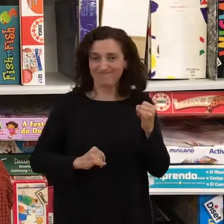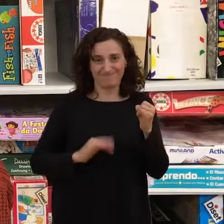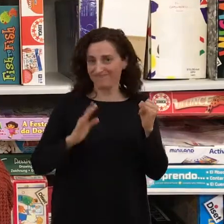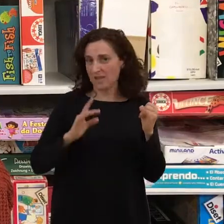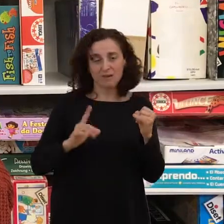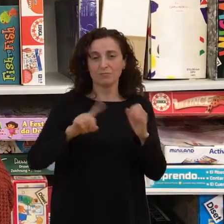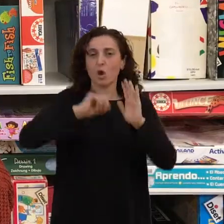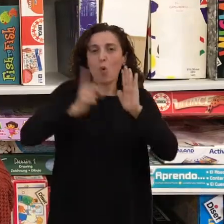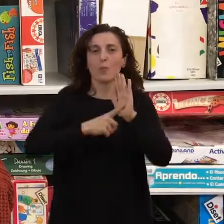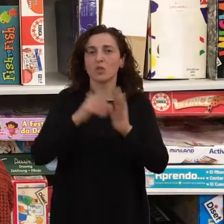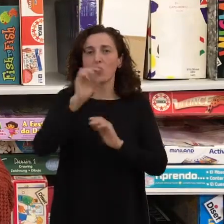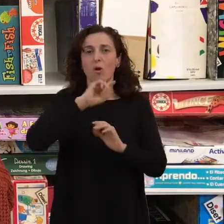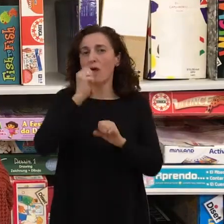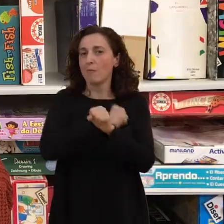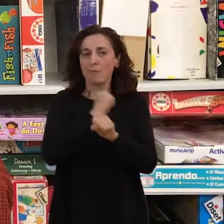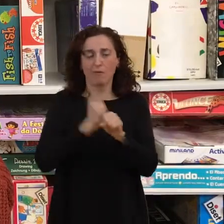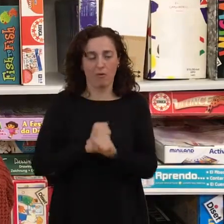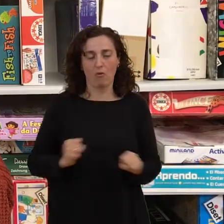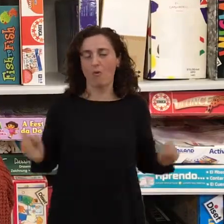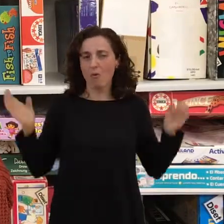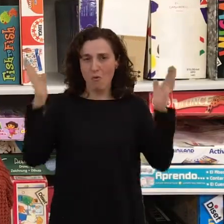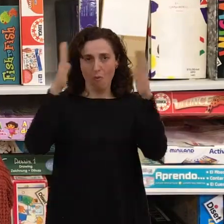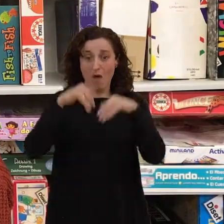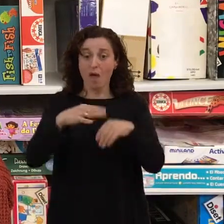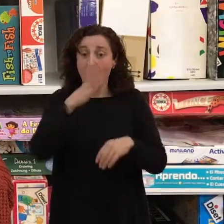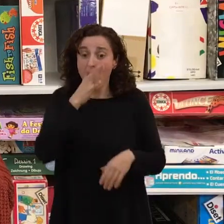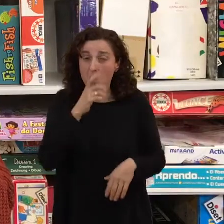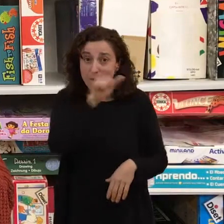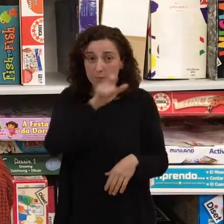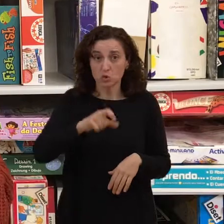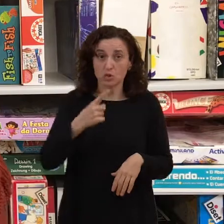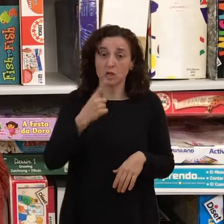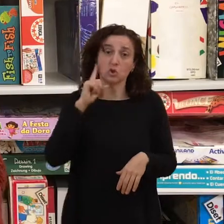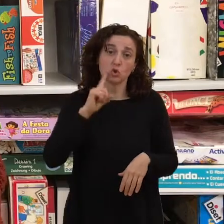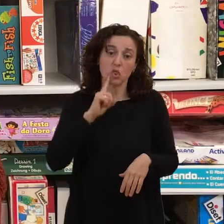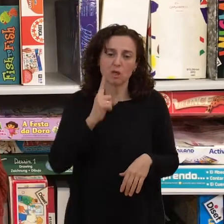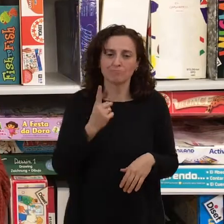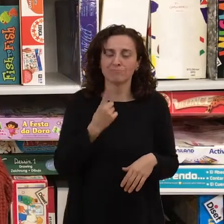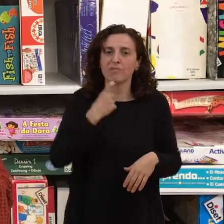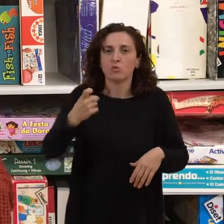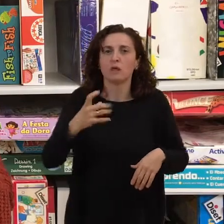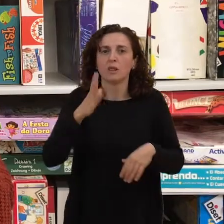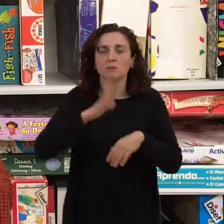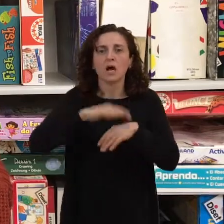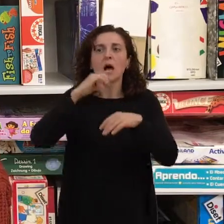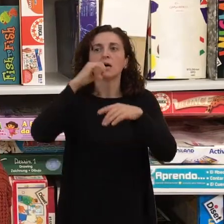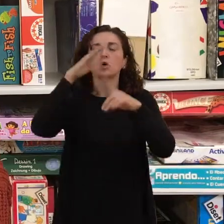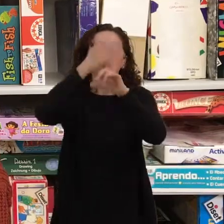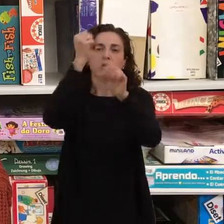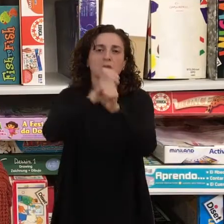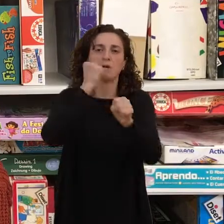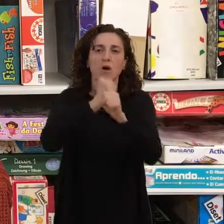Además, las personas hordas tienen dificultades a la hora de encontrar un puesto estable por la baja cualificación